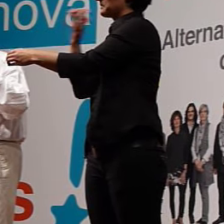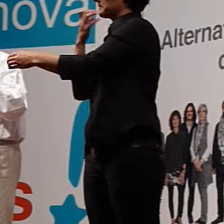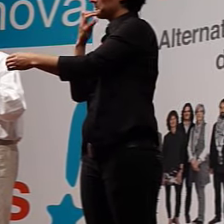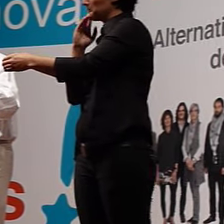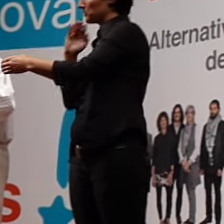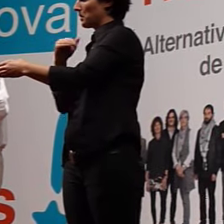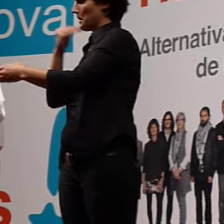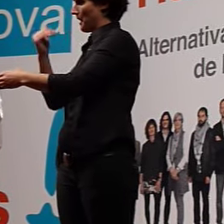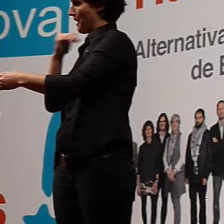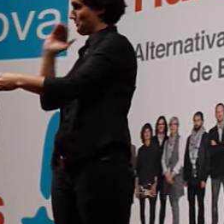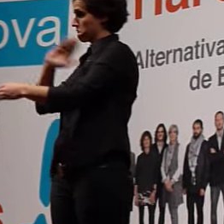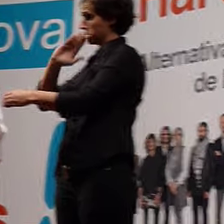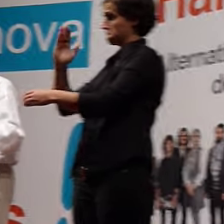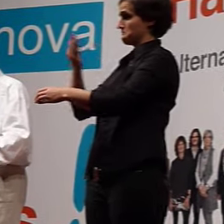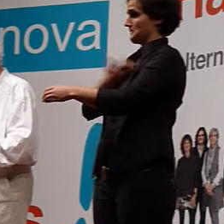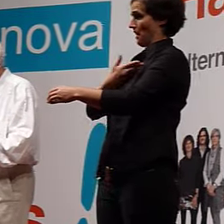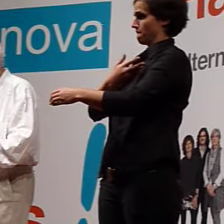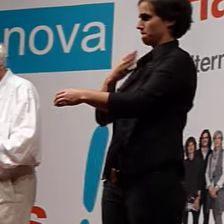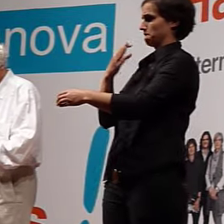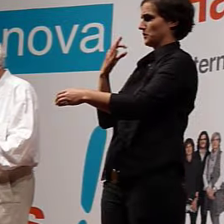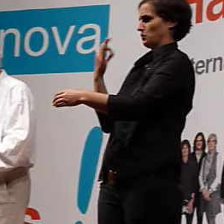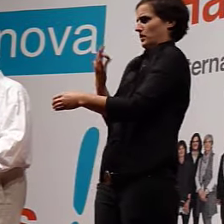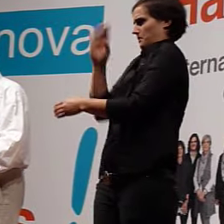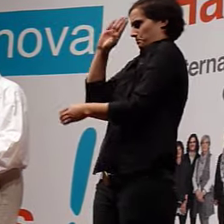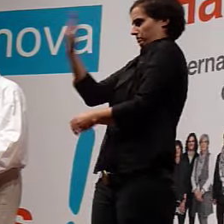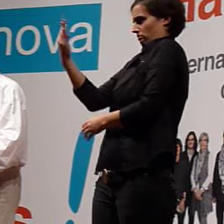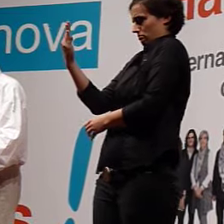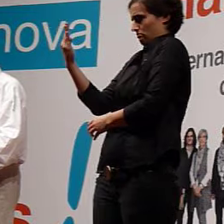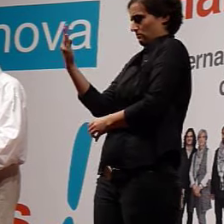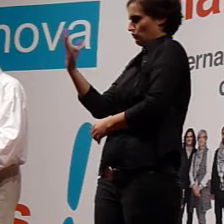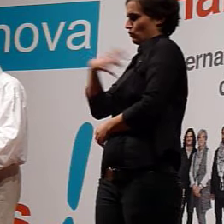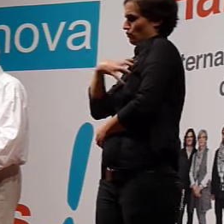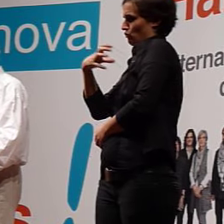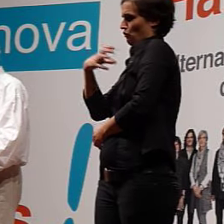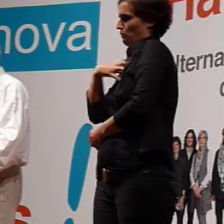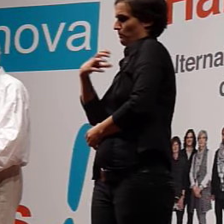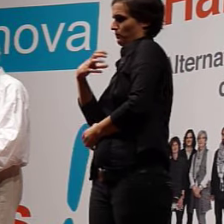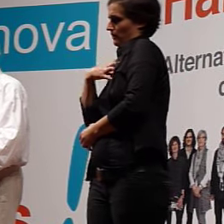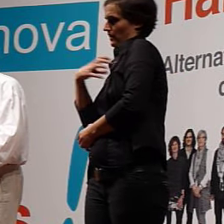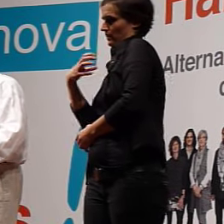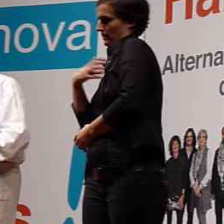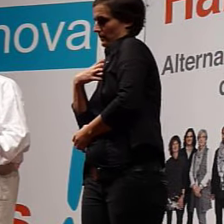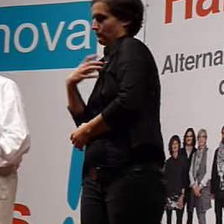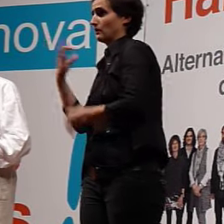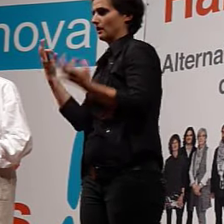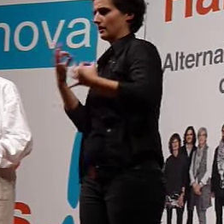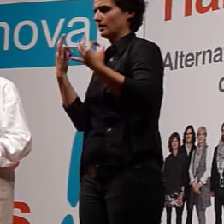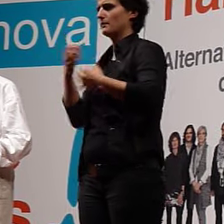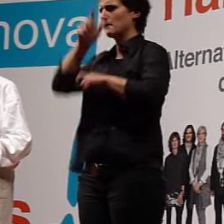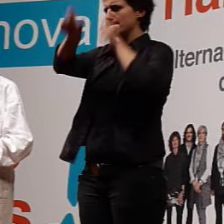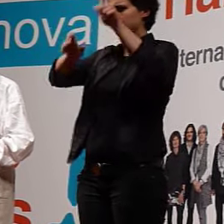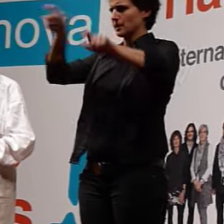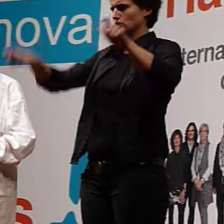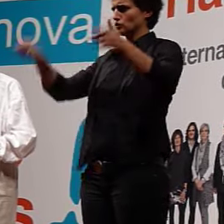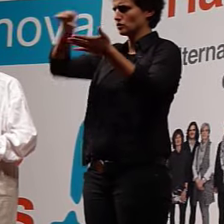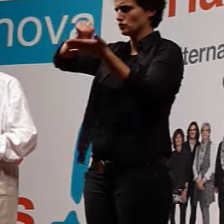imposible ser real. Aos cidadanos sendo correntes as